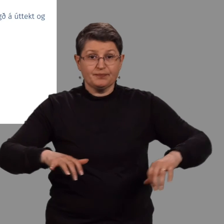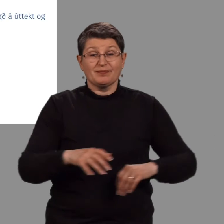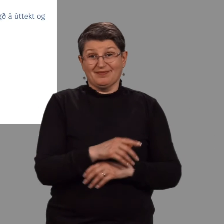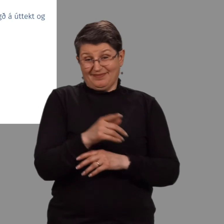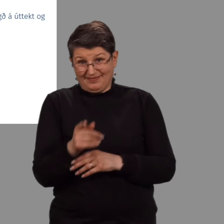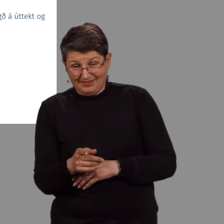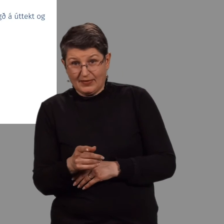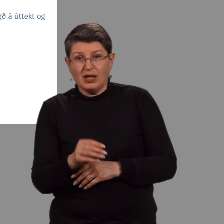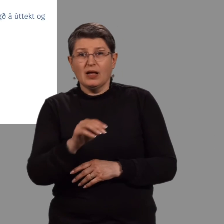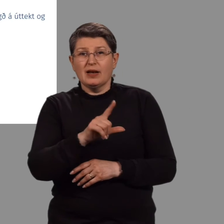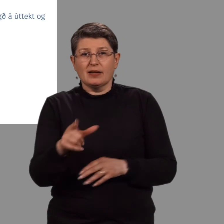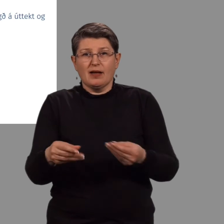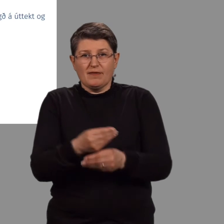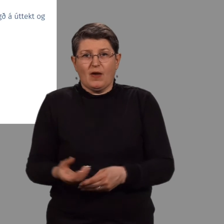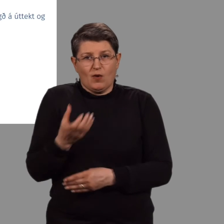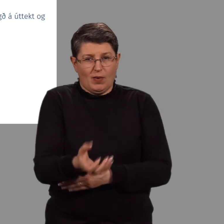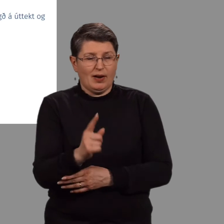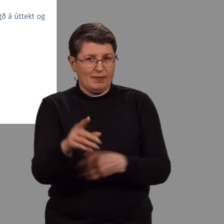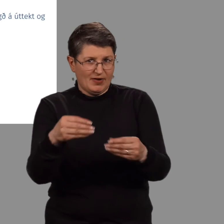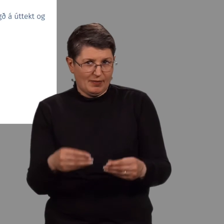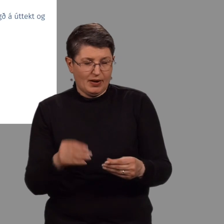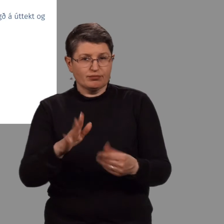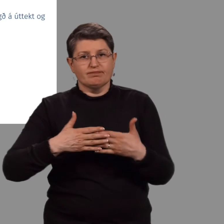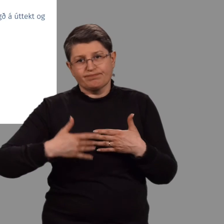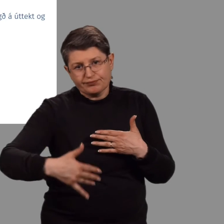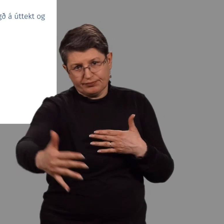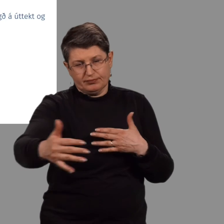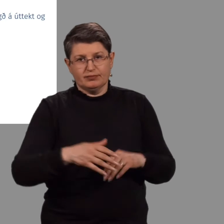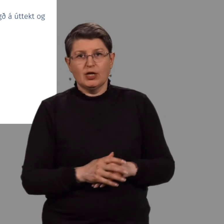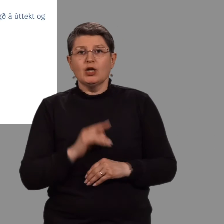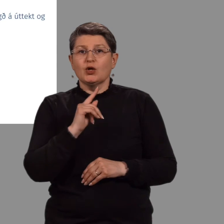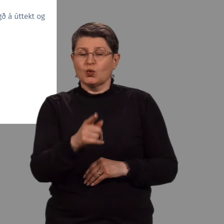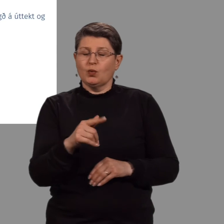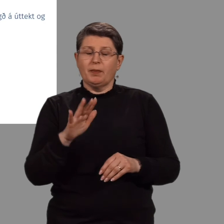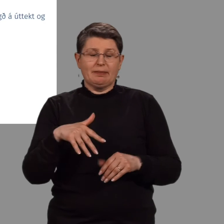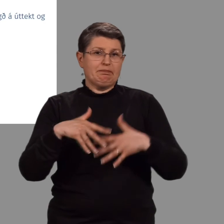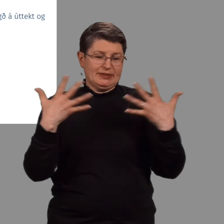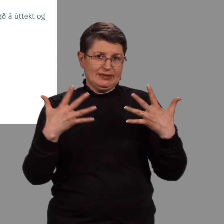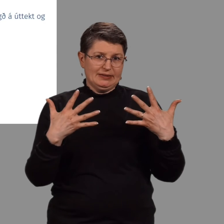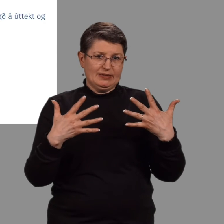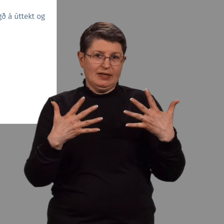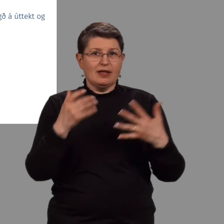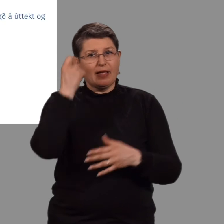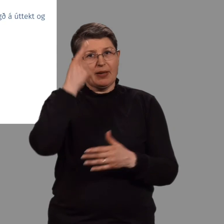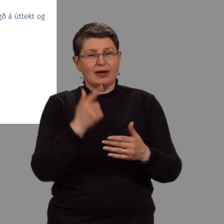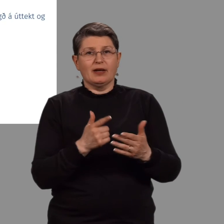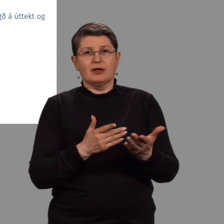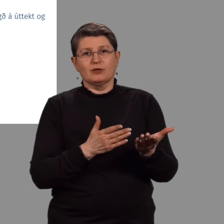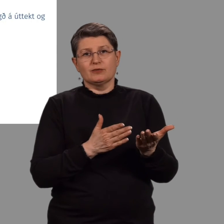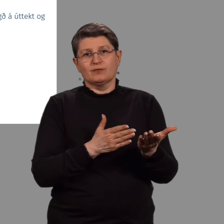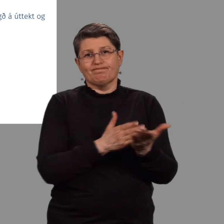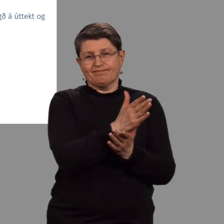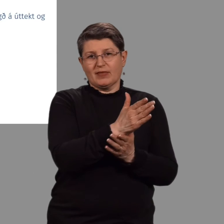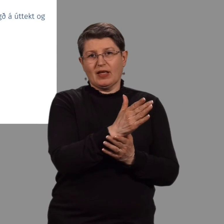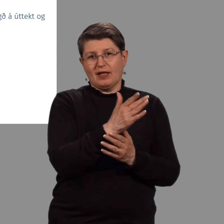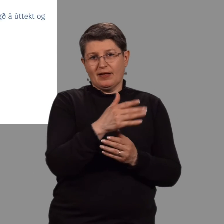felur í sér fjármögn ákveðins verkefnis til framtúðar. Þess vegna má sjú skýrt dæmi úr menningarsókn í fjármálaðallinn nána tildykið